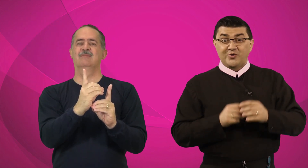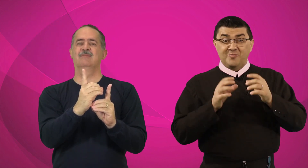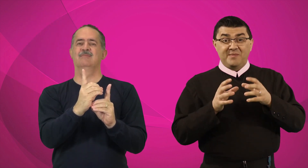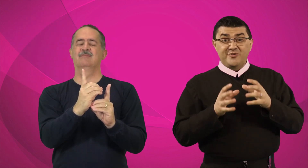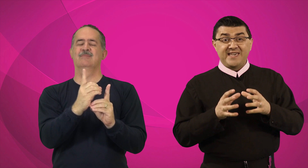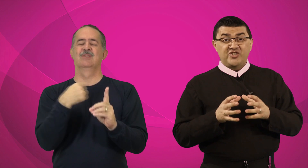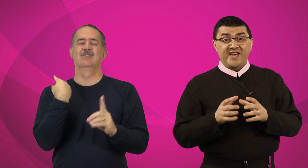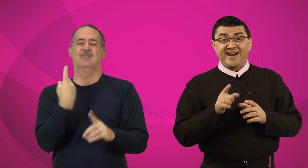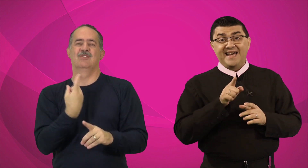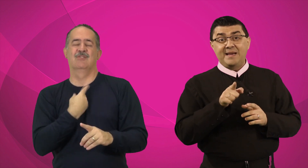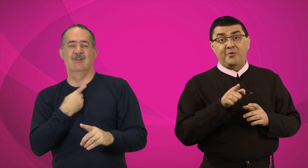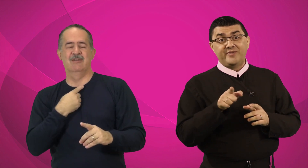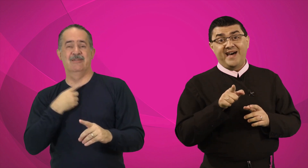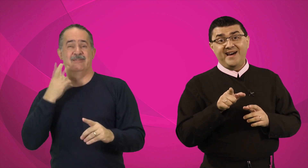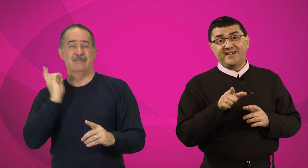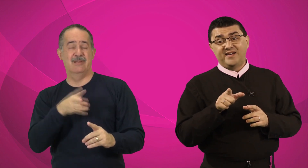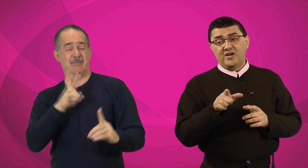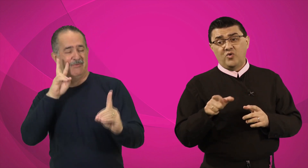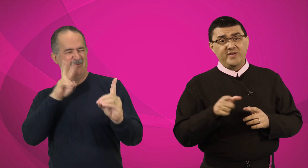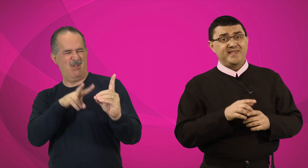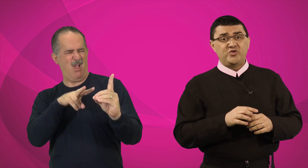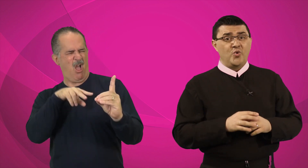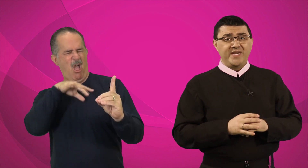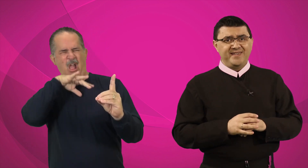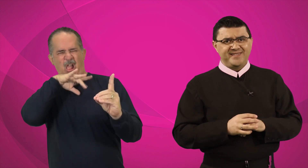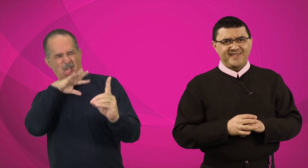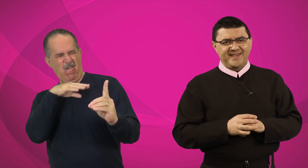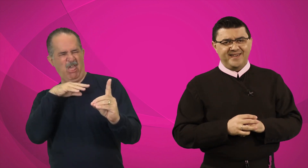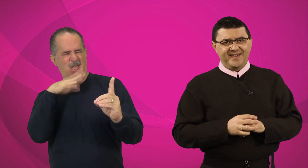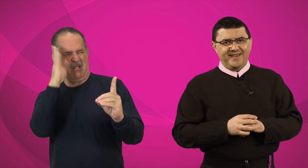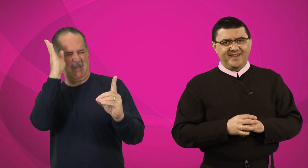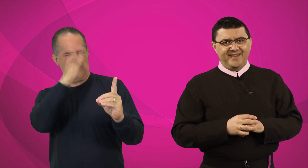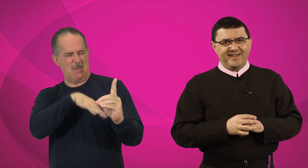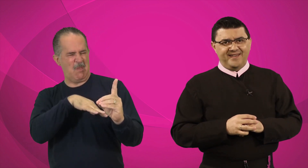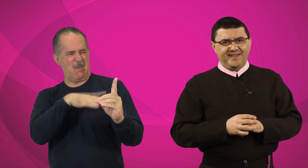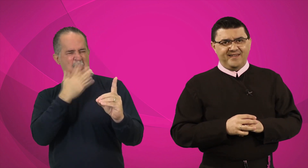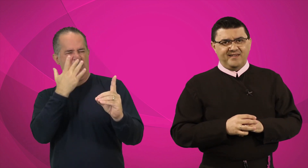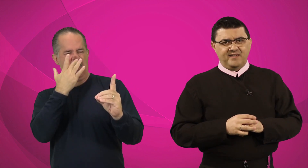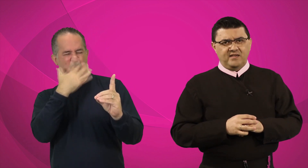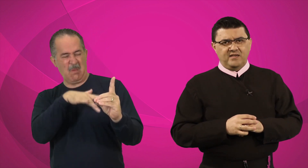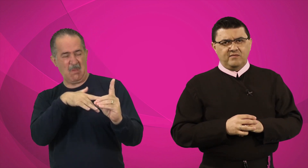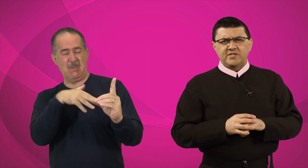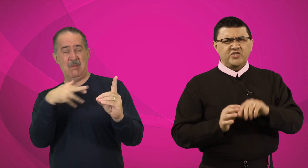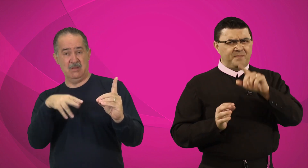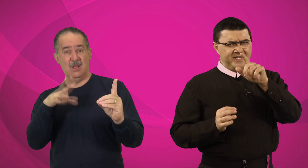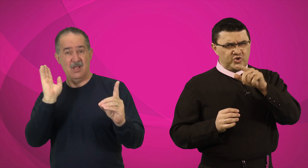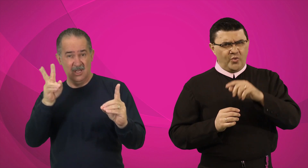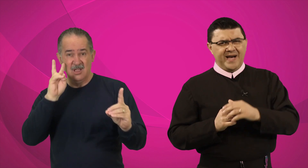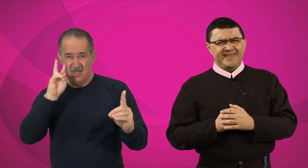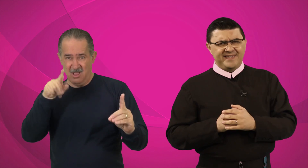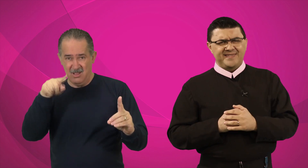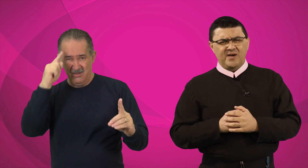Costumamos enxergar e apontar coisas ruins. Você já prestou atenção